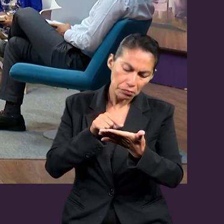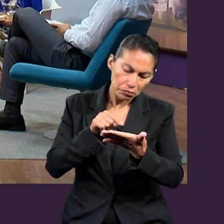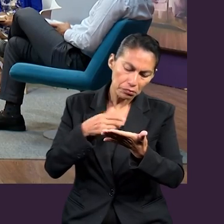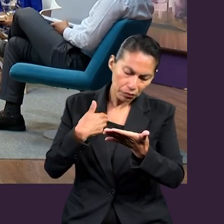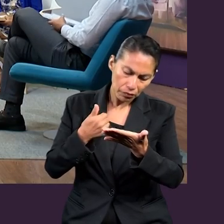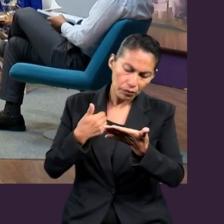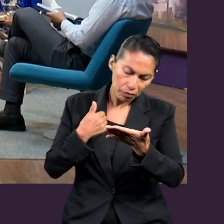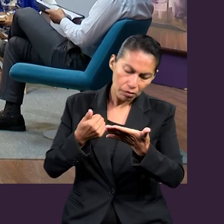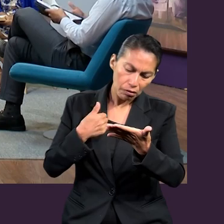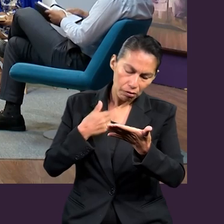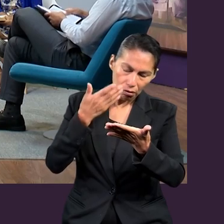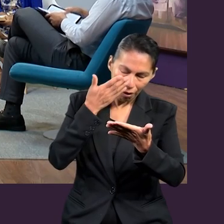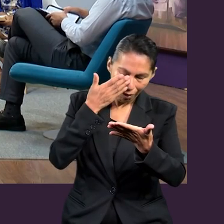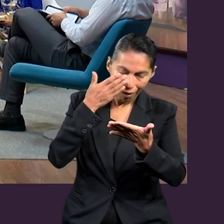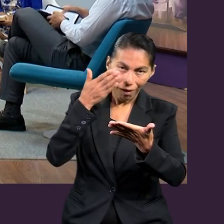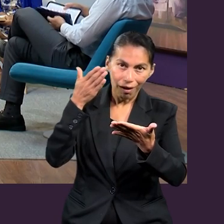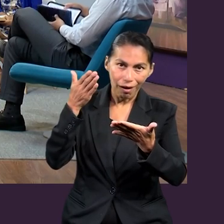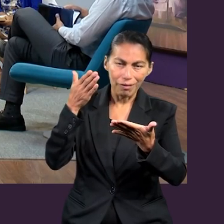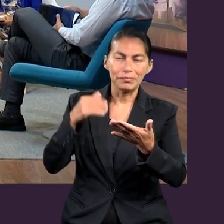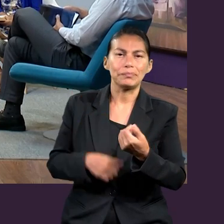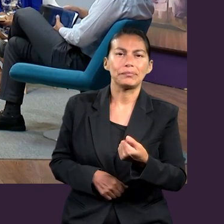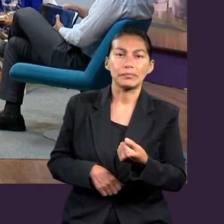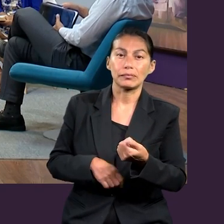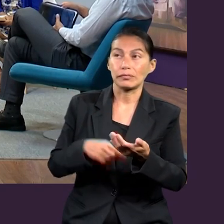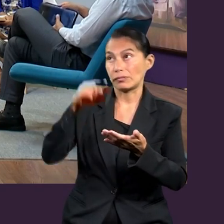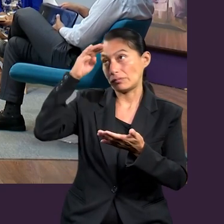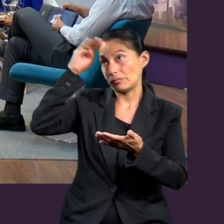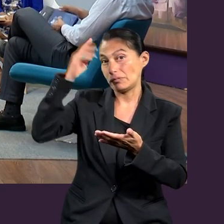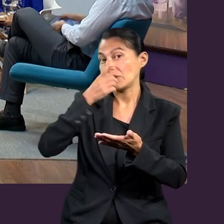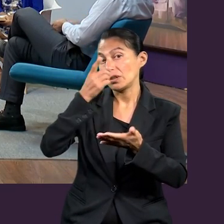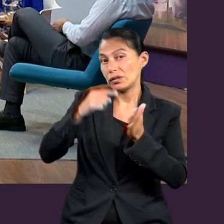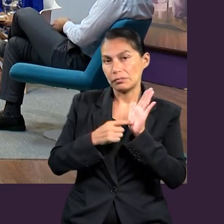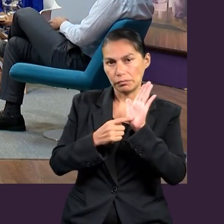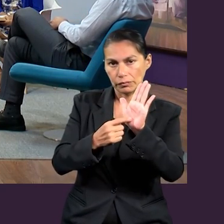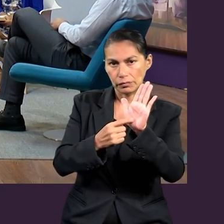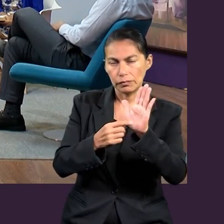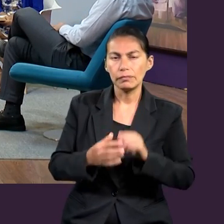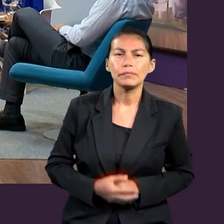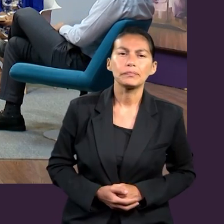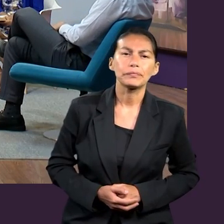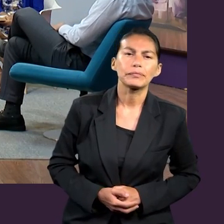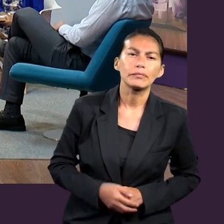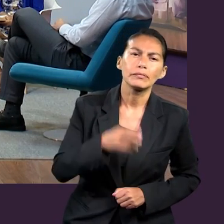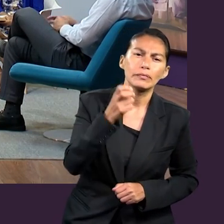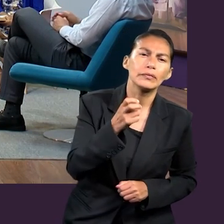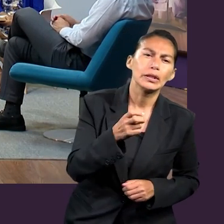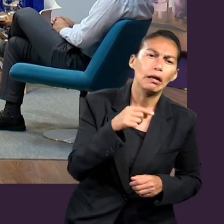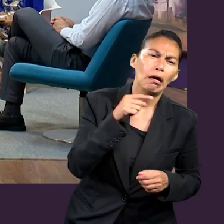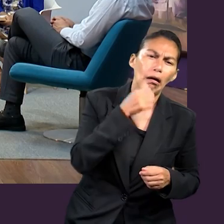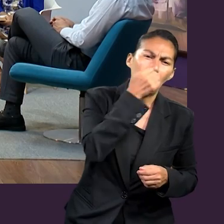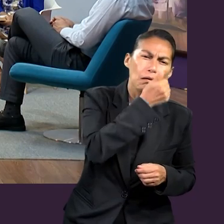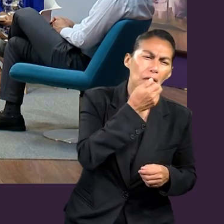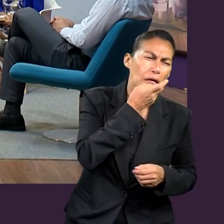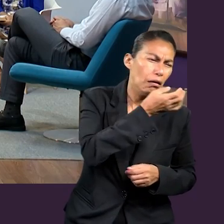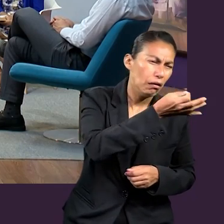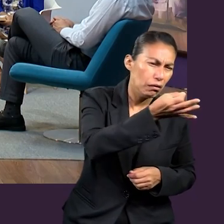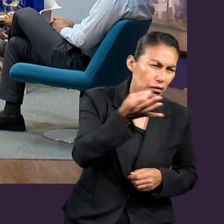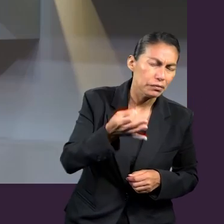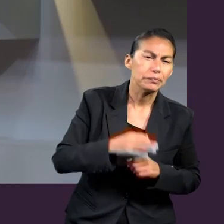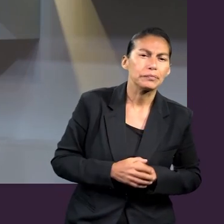de nuestras convicciones basadas en un así dice Jehová. Correcto. Y entonces, cuando el apóstol está hablando de eso, pues, abre